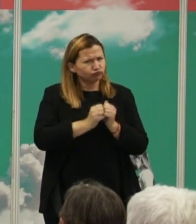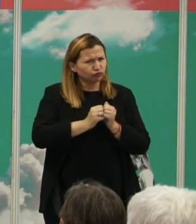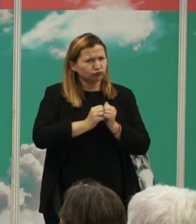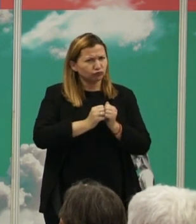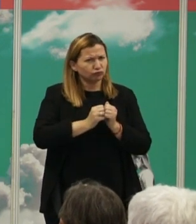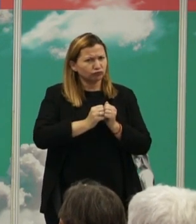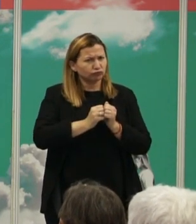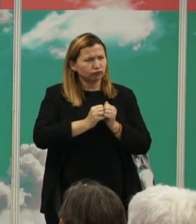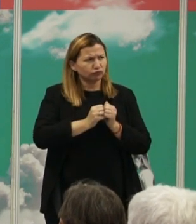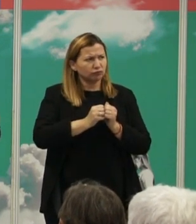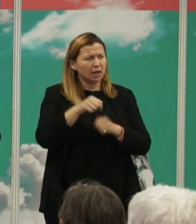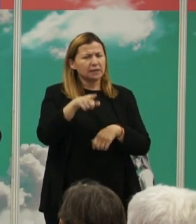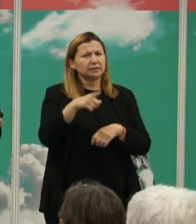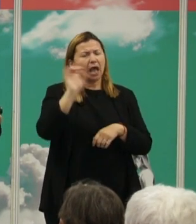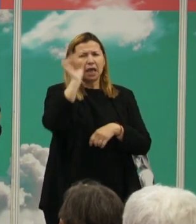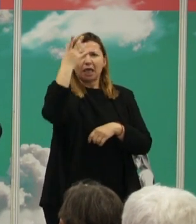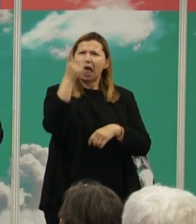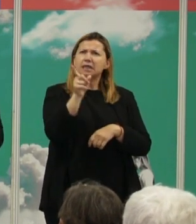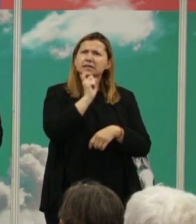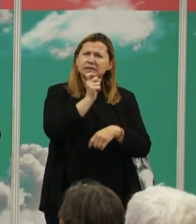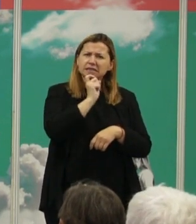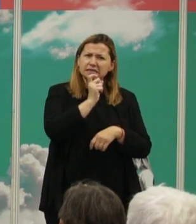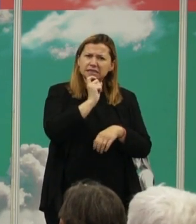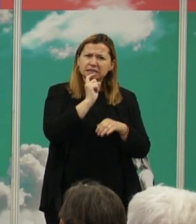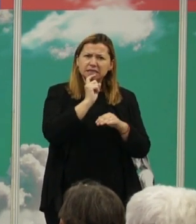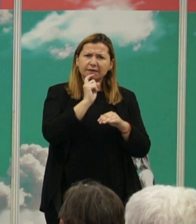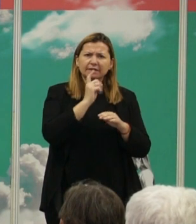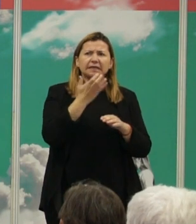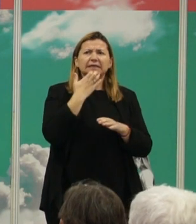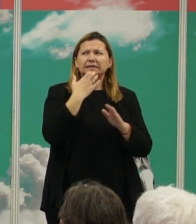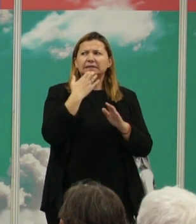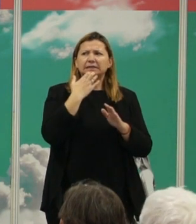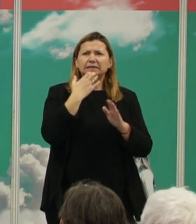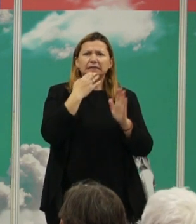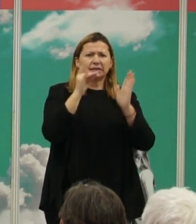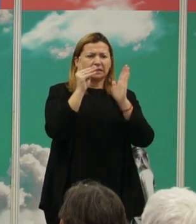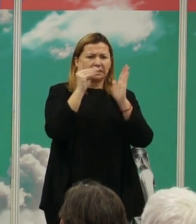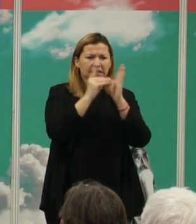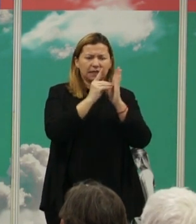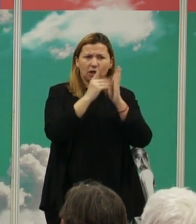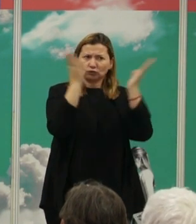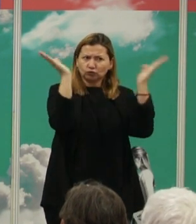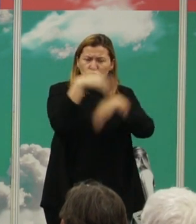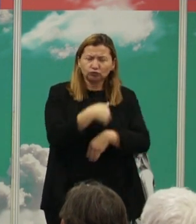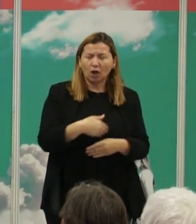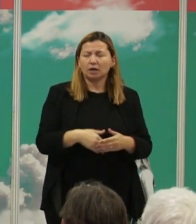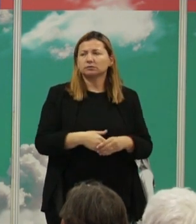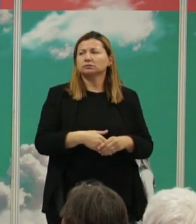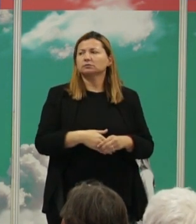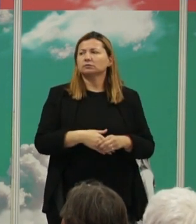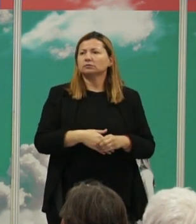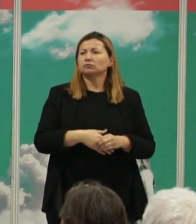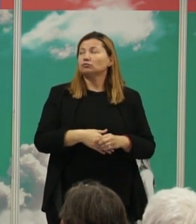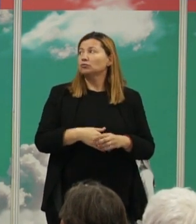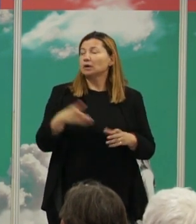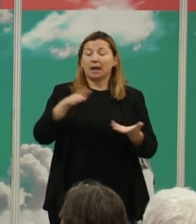que es difícil de mantener si no se puede demostrar con datos y eso es lo que voy a intentar hacer aquí ahora a lo largo de esta charla porque